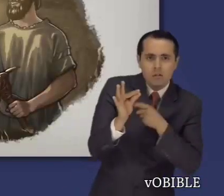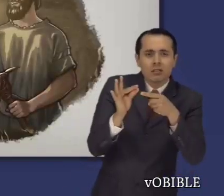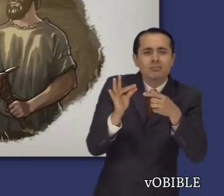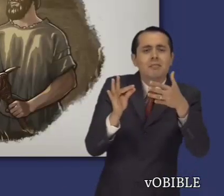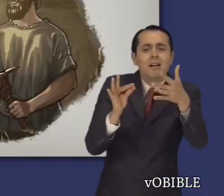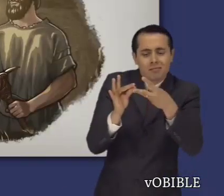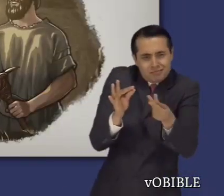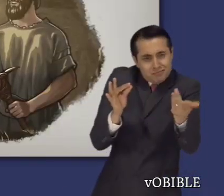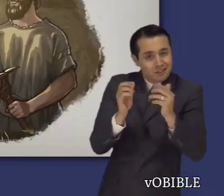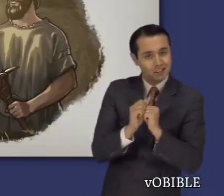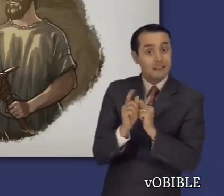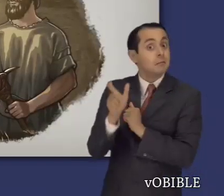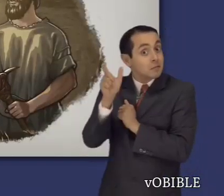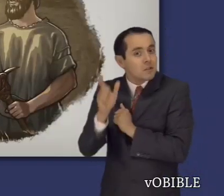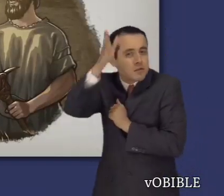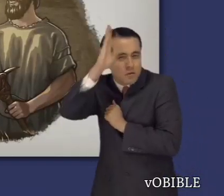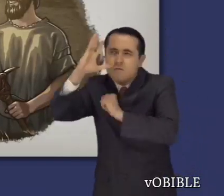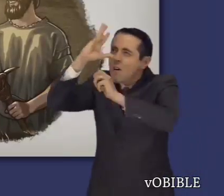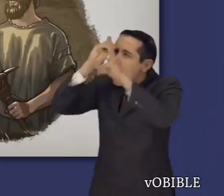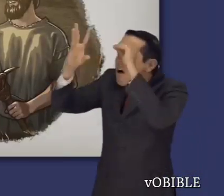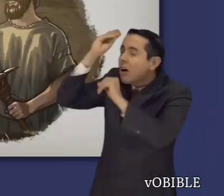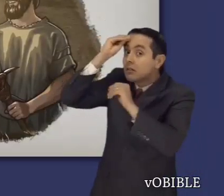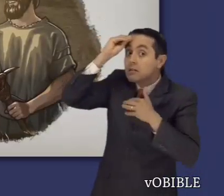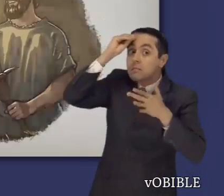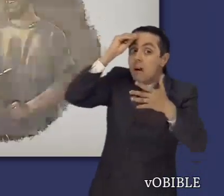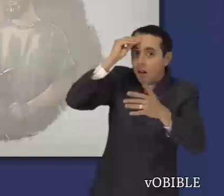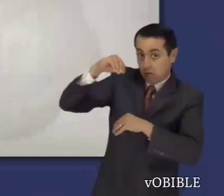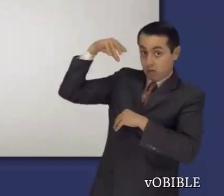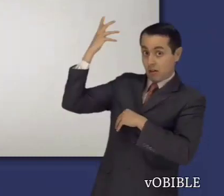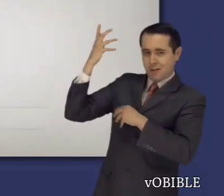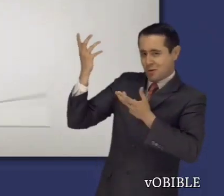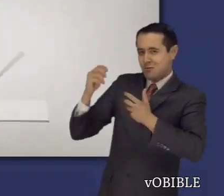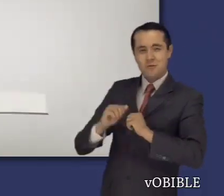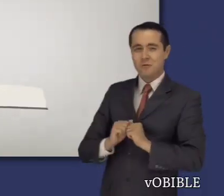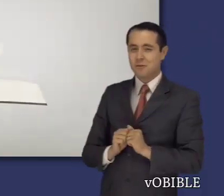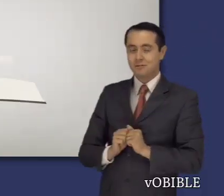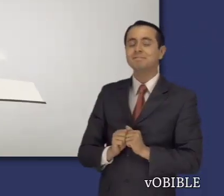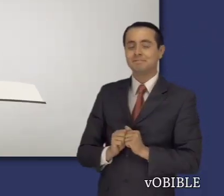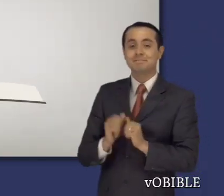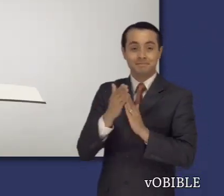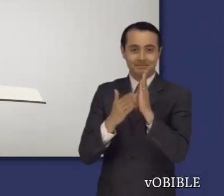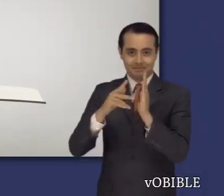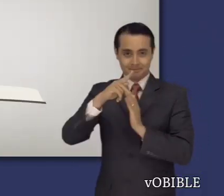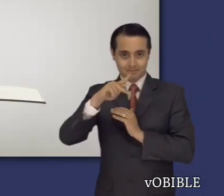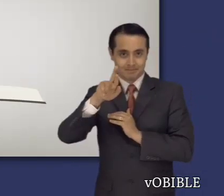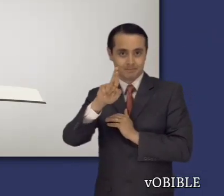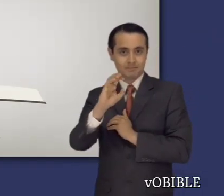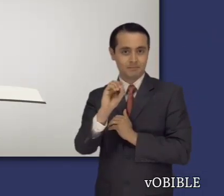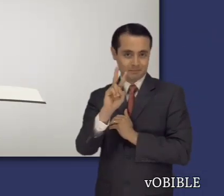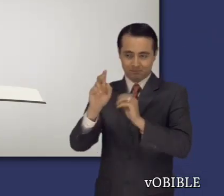diferencia del oro y la plata, su valor es eterno. Cuando lea el libro de Proverbios,